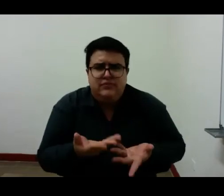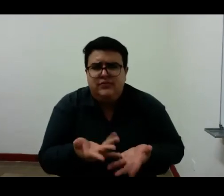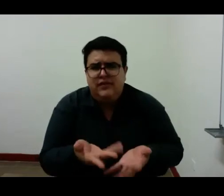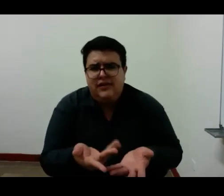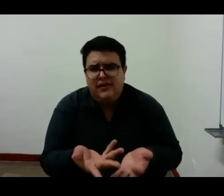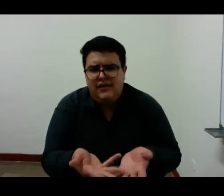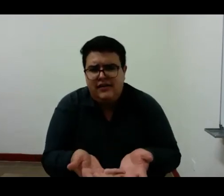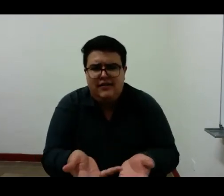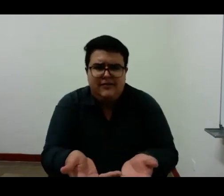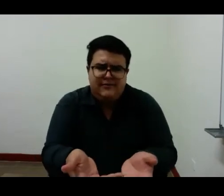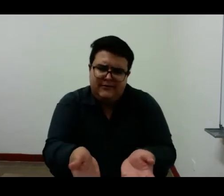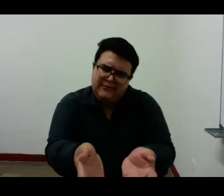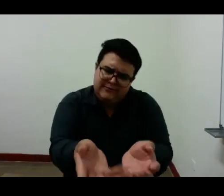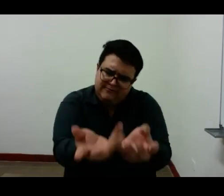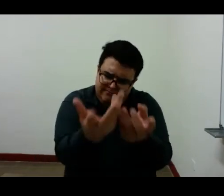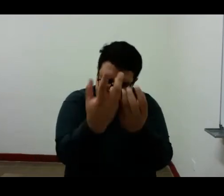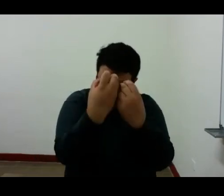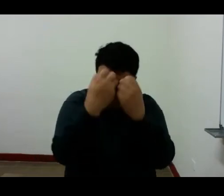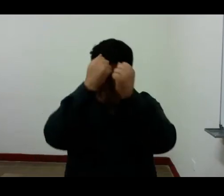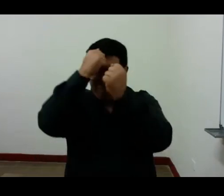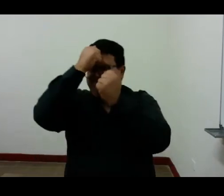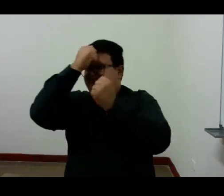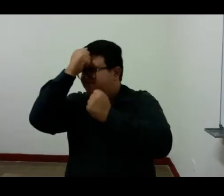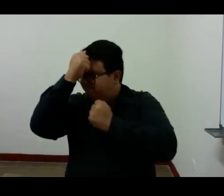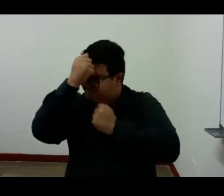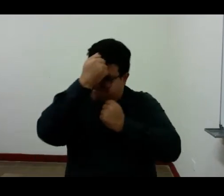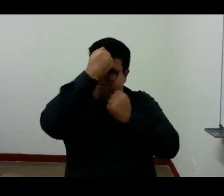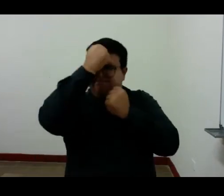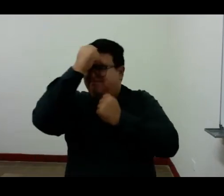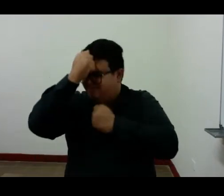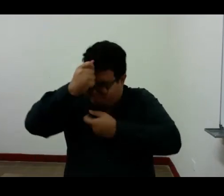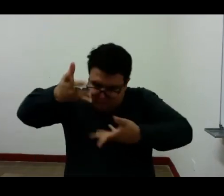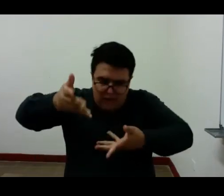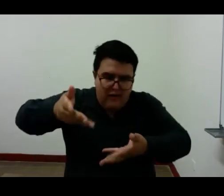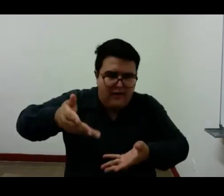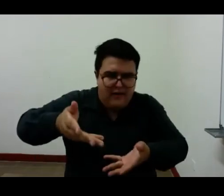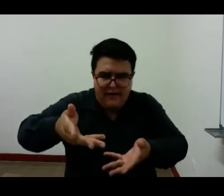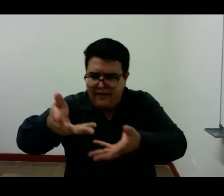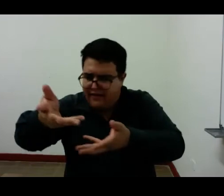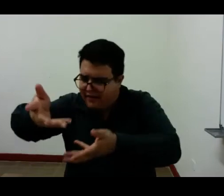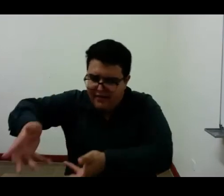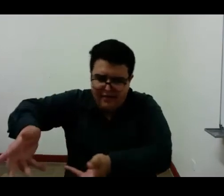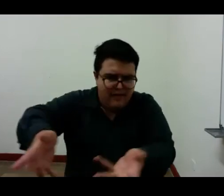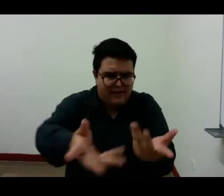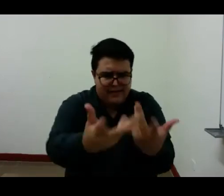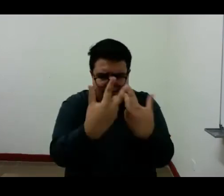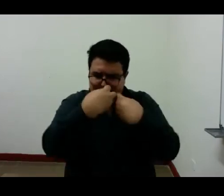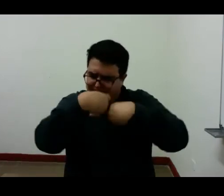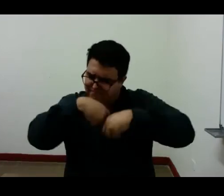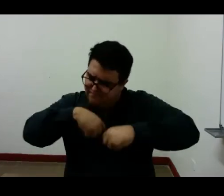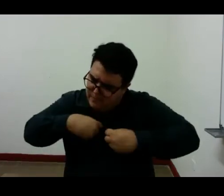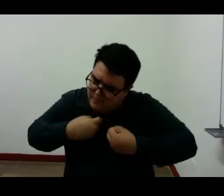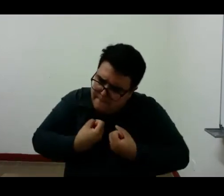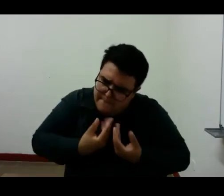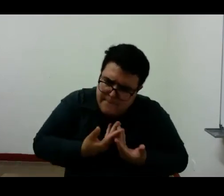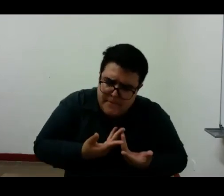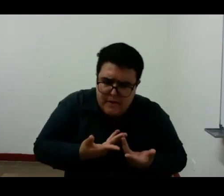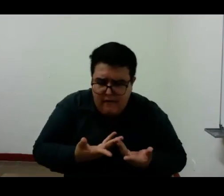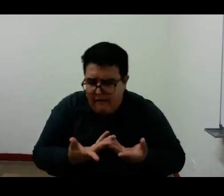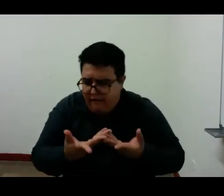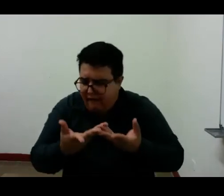sin pensar en lo que se siente procurar arrimar las palabras a la idea